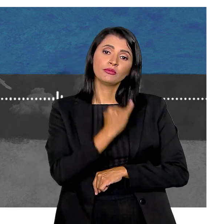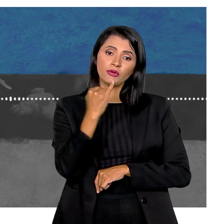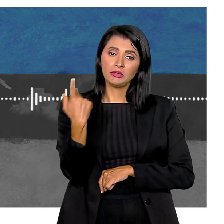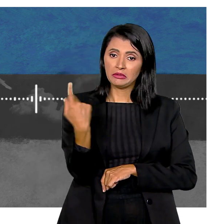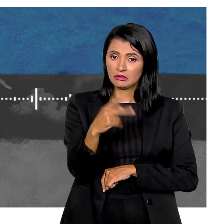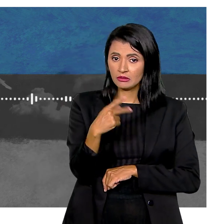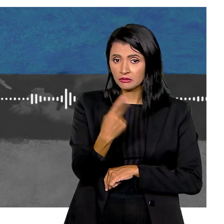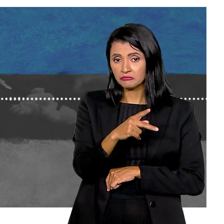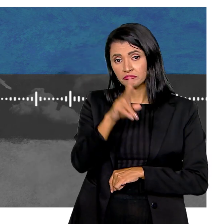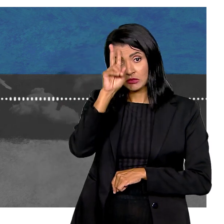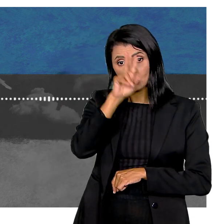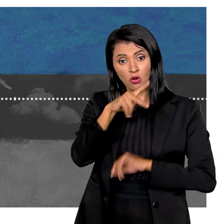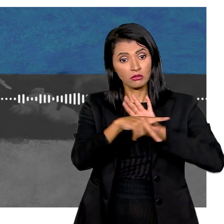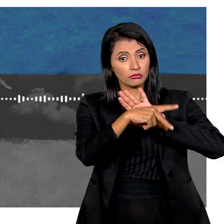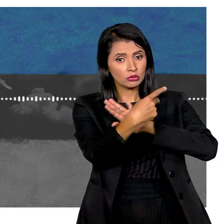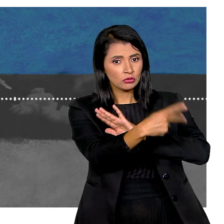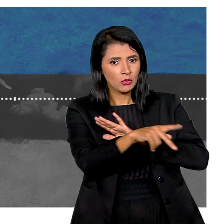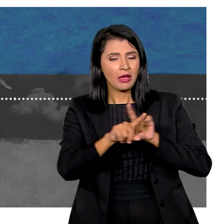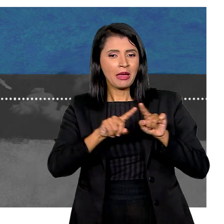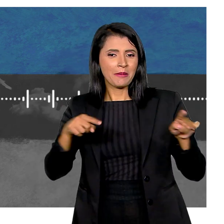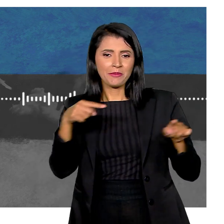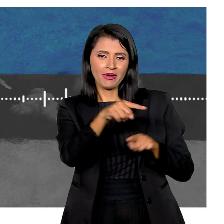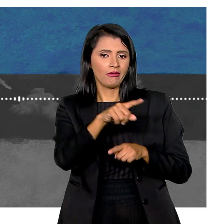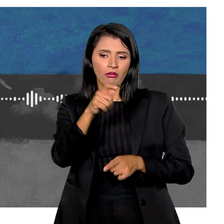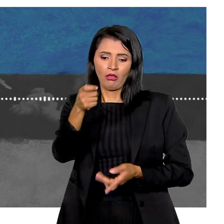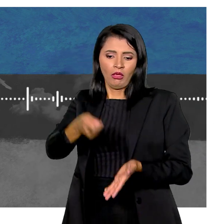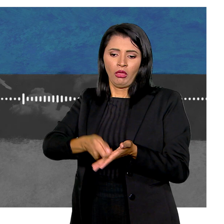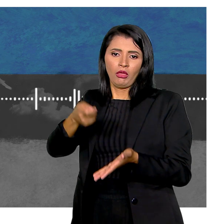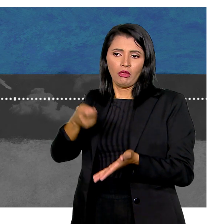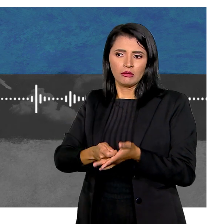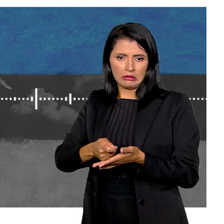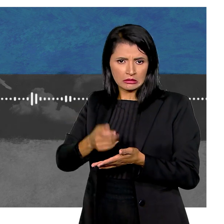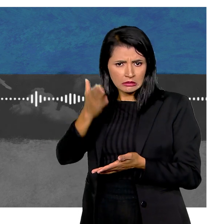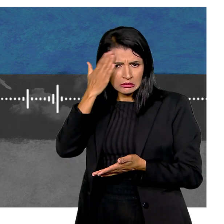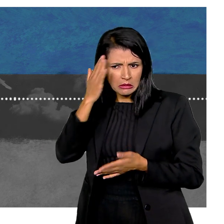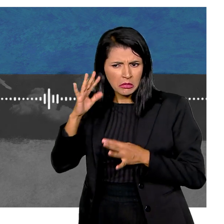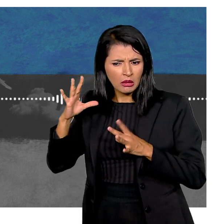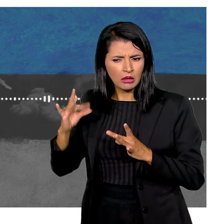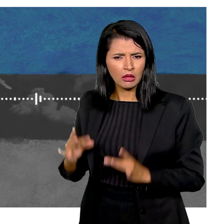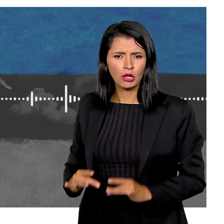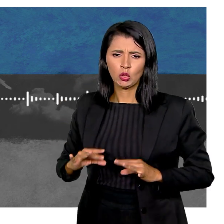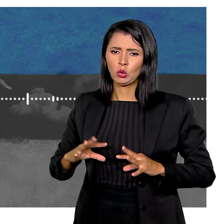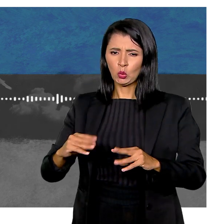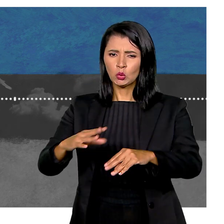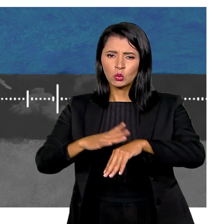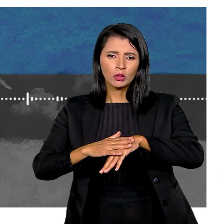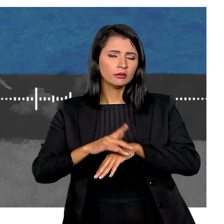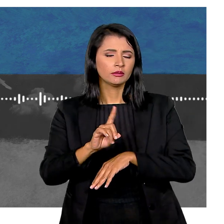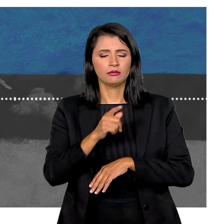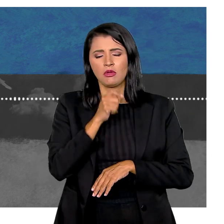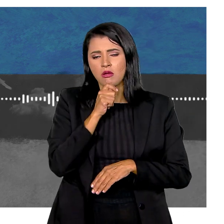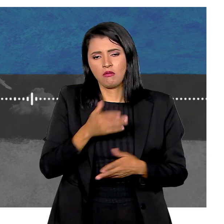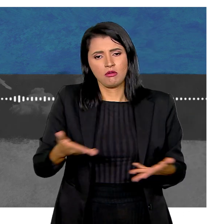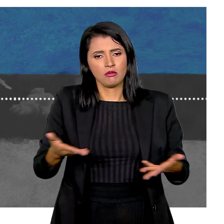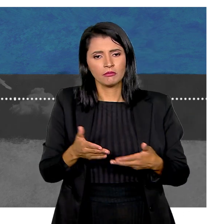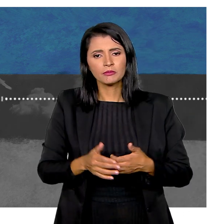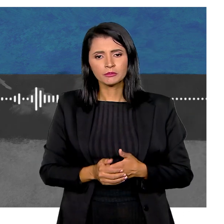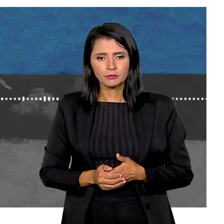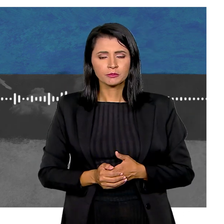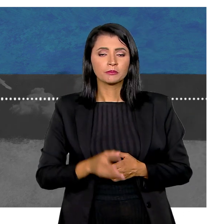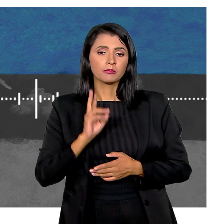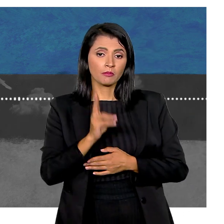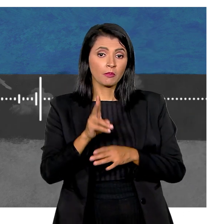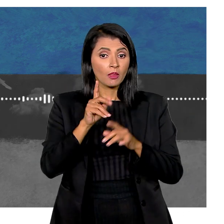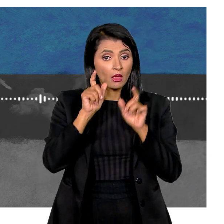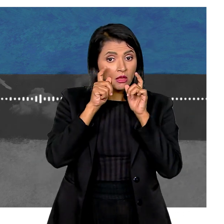sujeitos importantes De suas próprias histórias Mas elas não têm obrigação De saber todos os detalhes Das suas doenças por enquanto